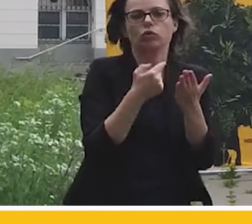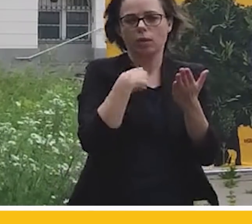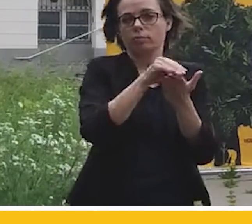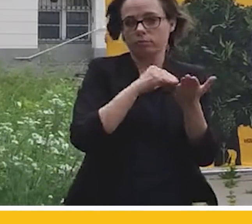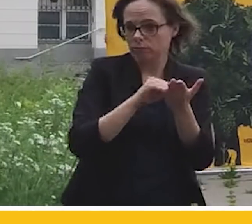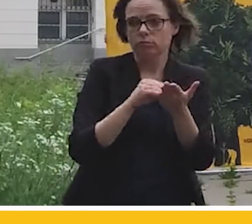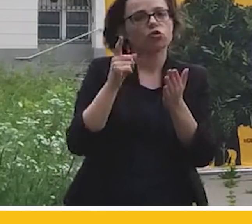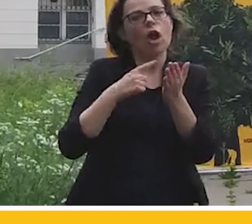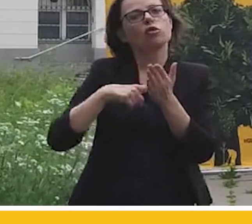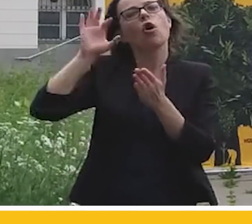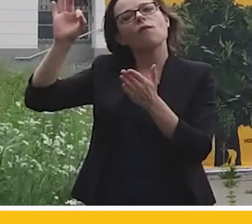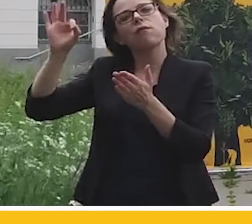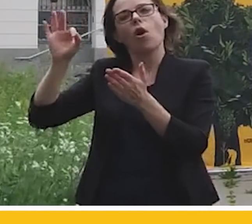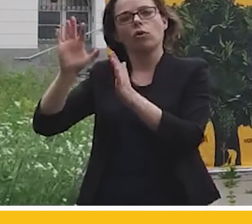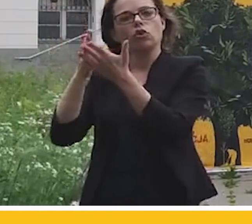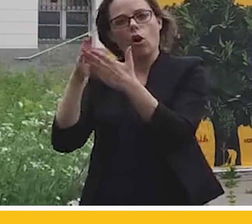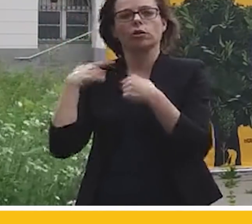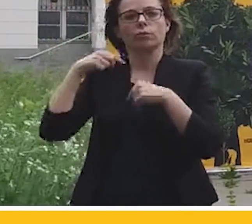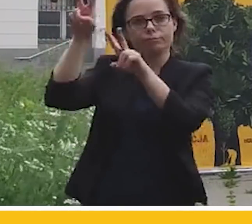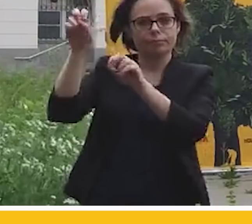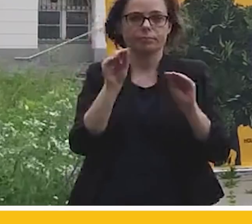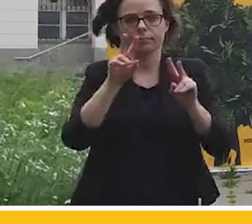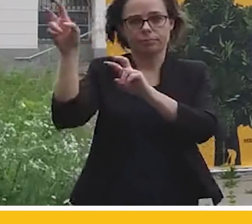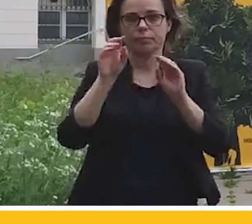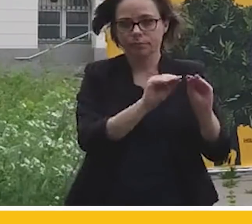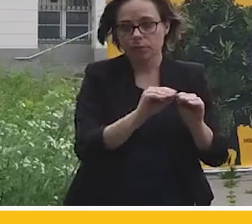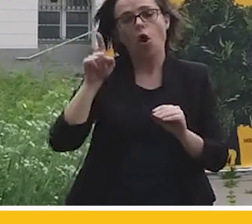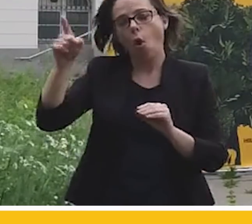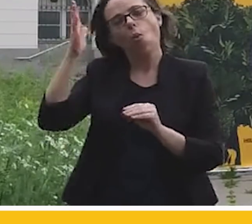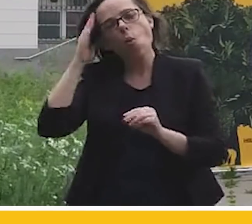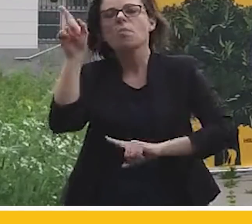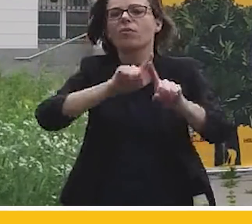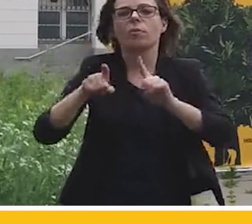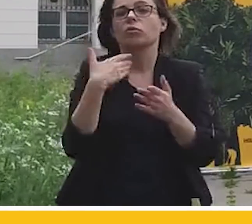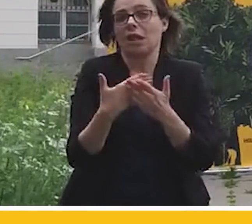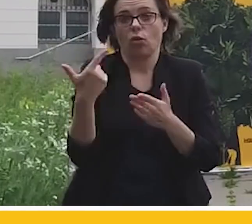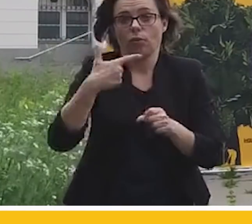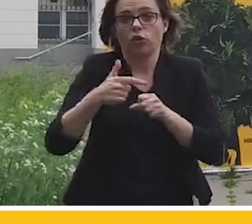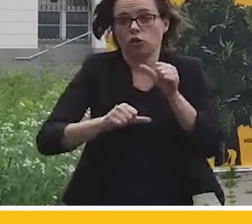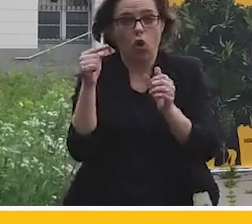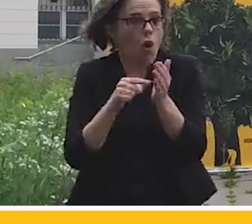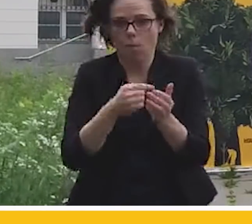wielokrotnie jego dzieła, wytłumaczyć, dlaczego to jest tak krytycznie ważne właśnie w 2020 roku.